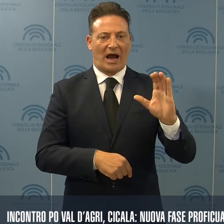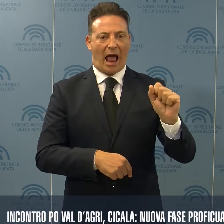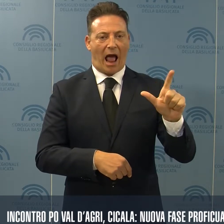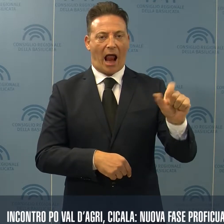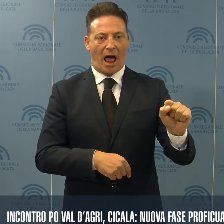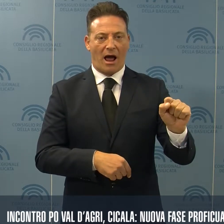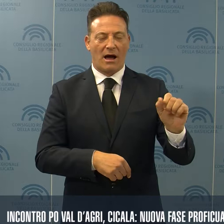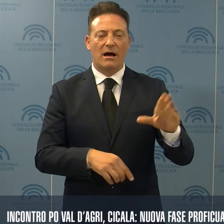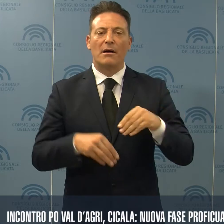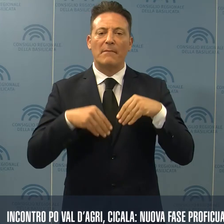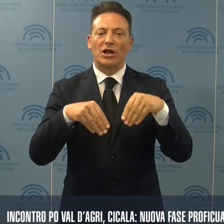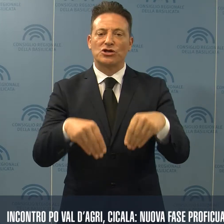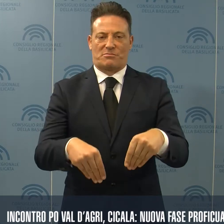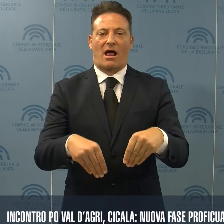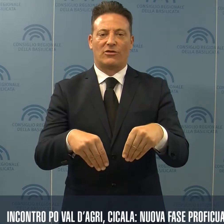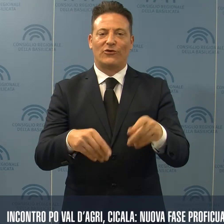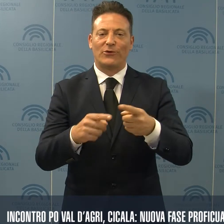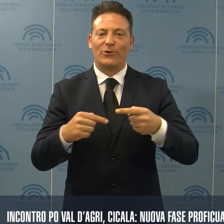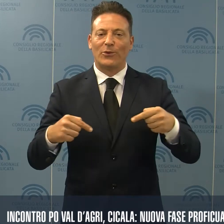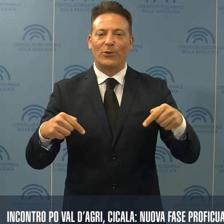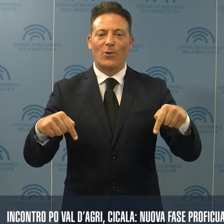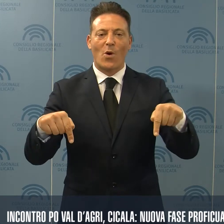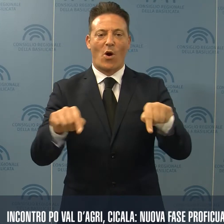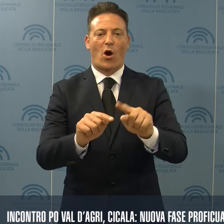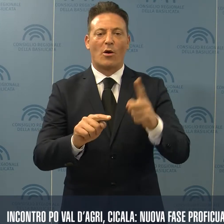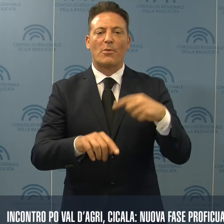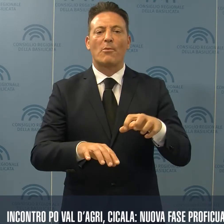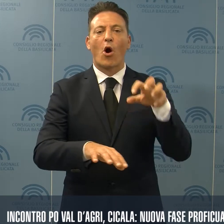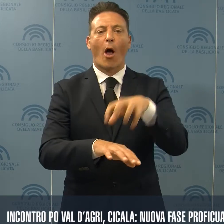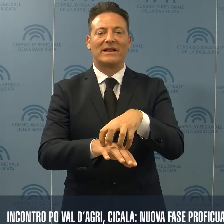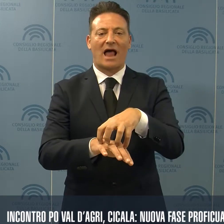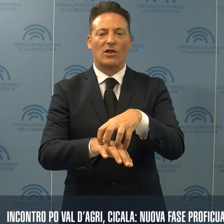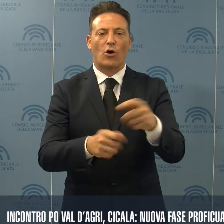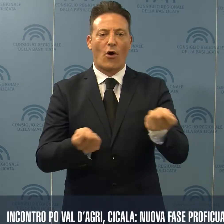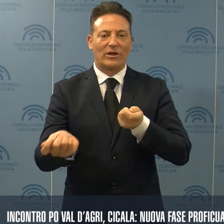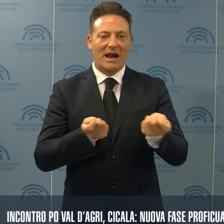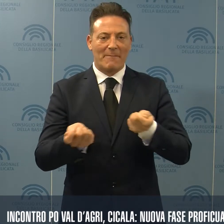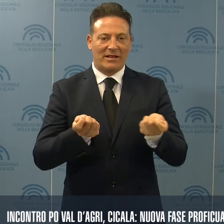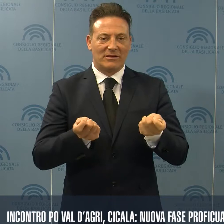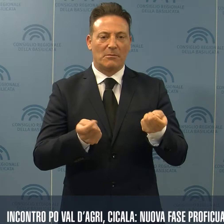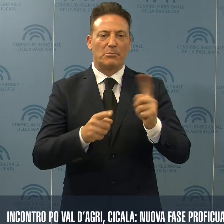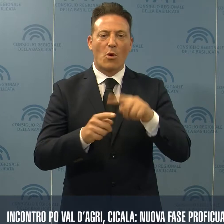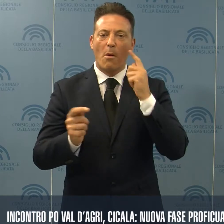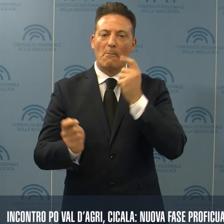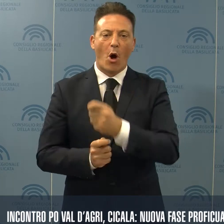partecipando alla riunione del Comitato di coordinamento e monitoraggio del